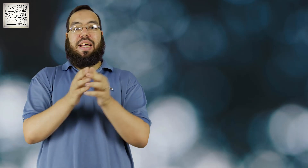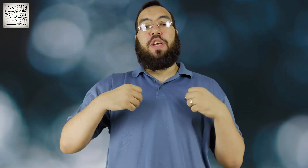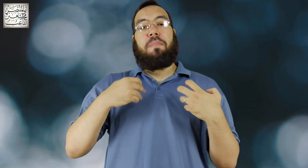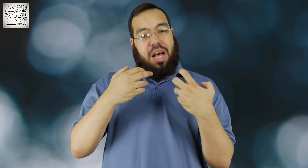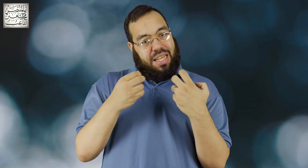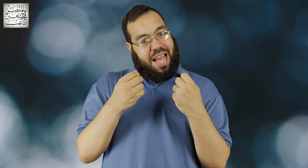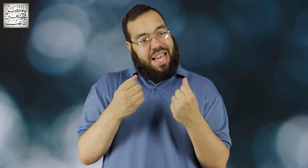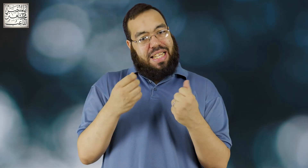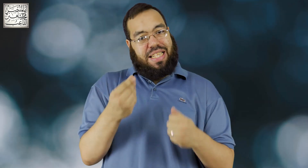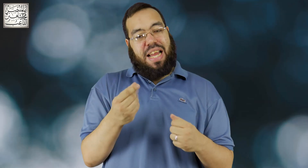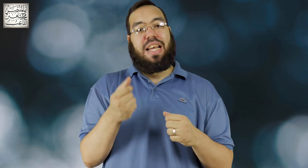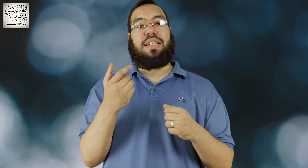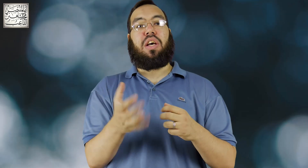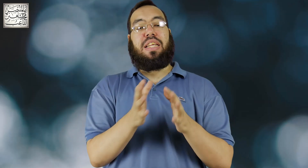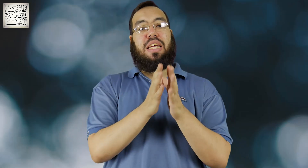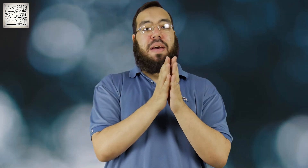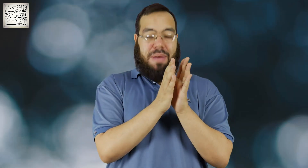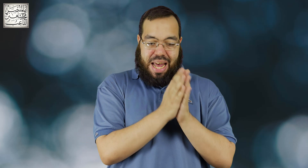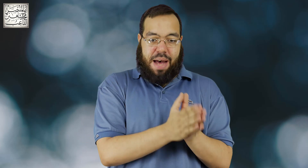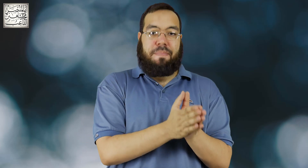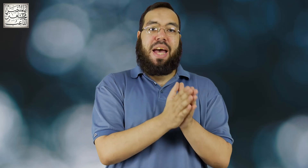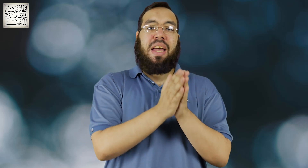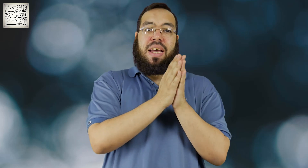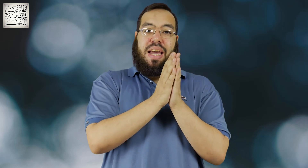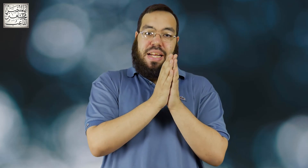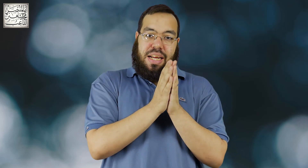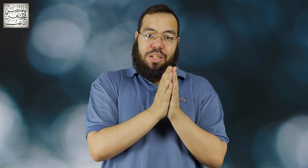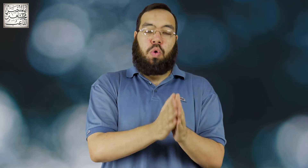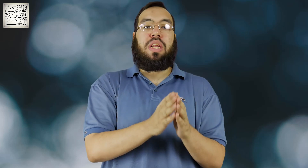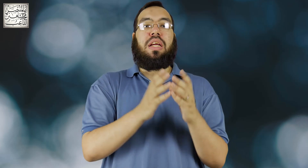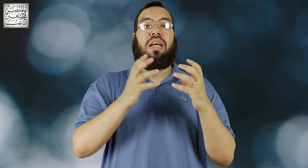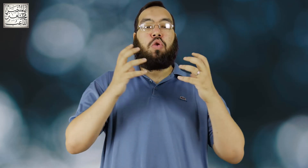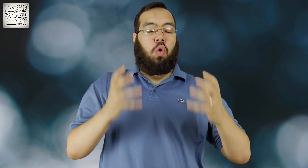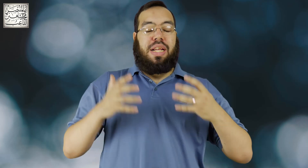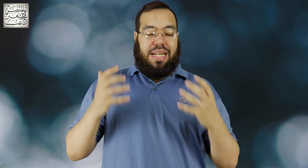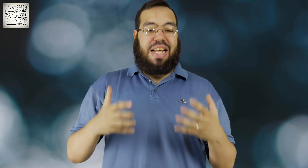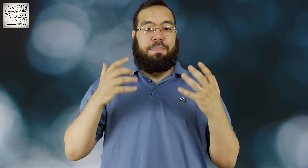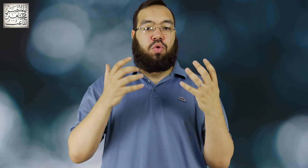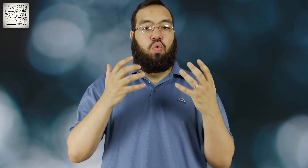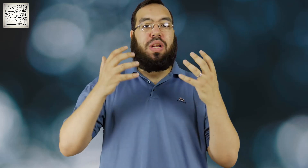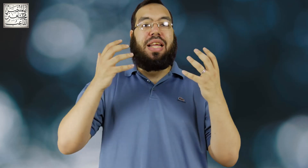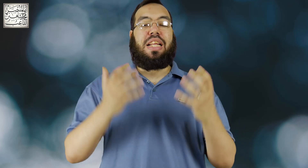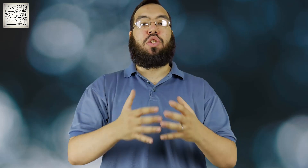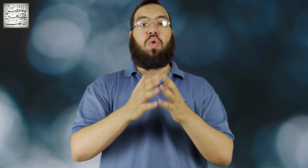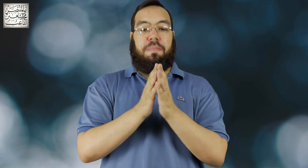في بعض الحاجات التانية التقنية من اهمها ان السوني كل الناس بتقول ان السوني